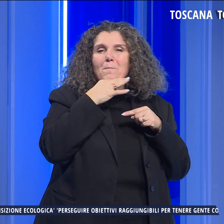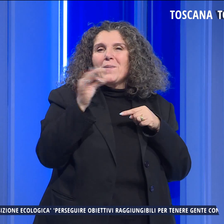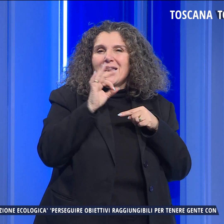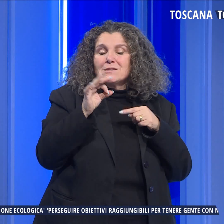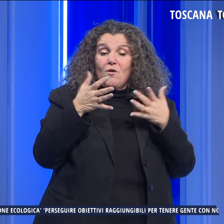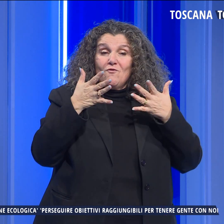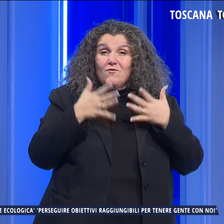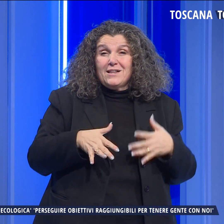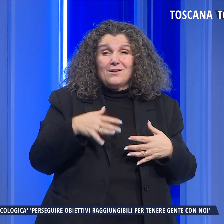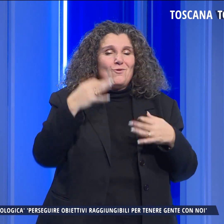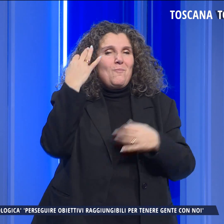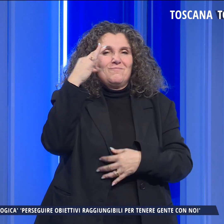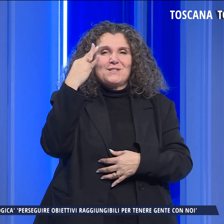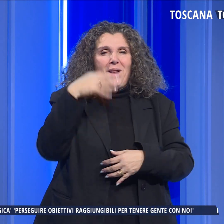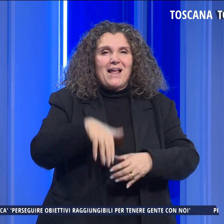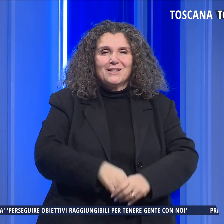maniera splendida.